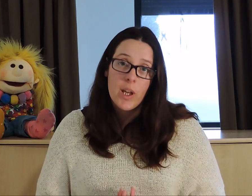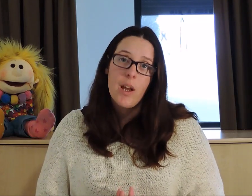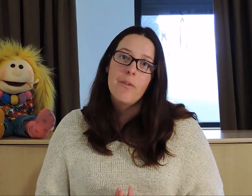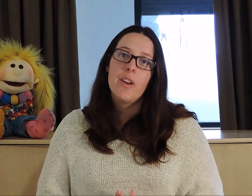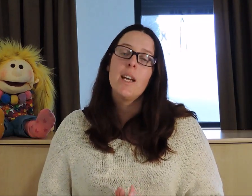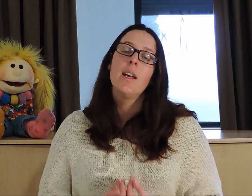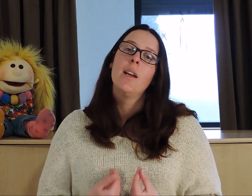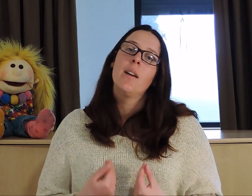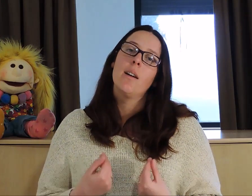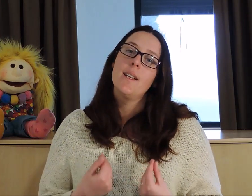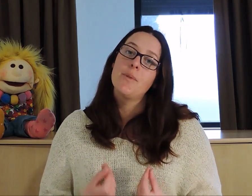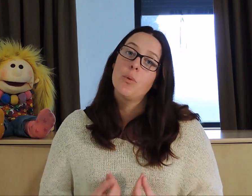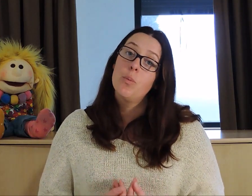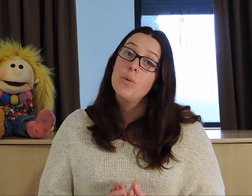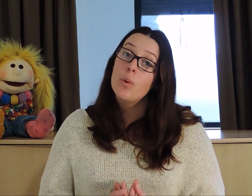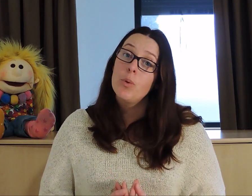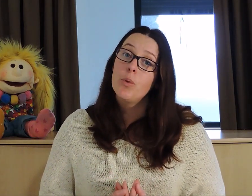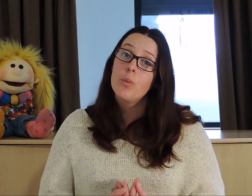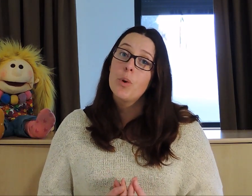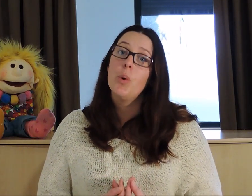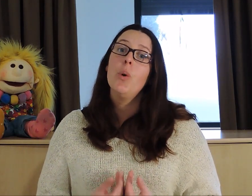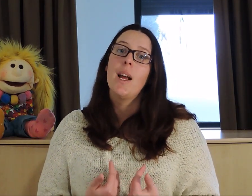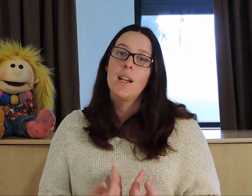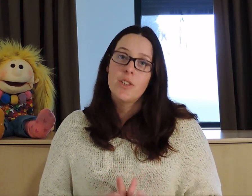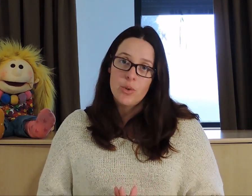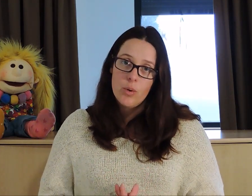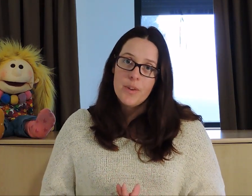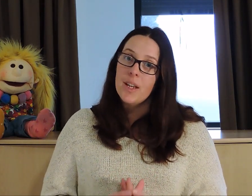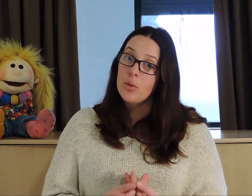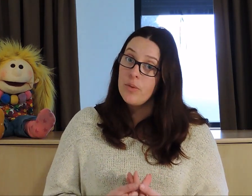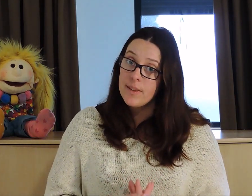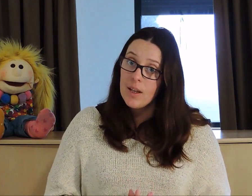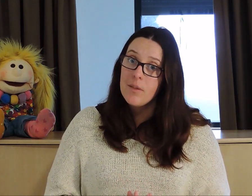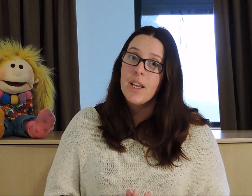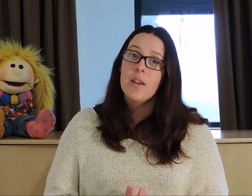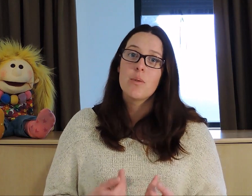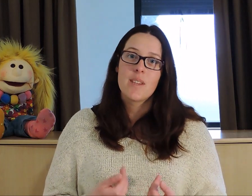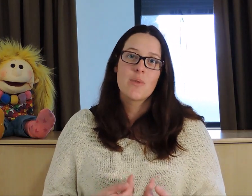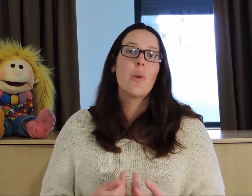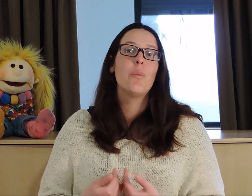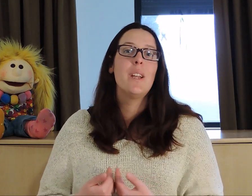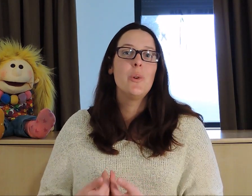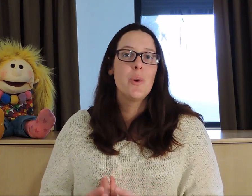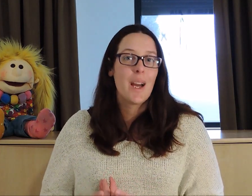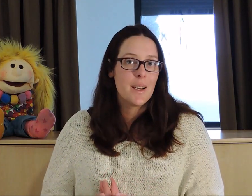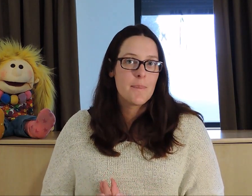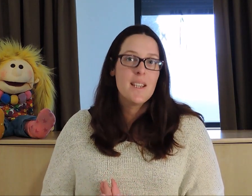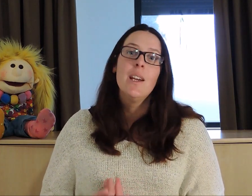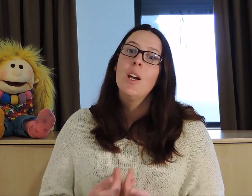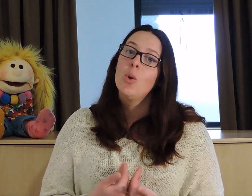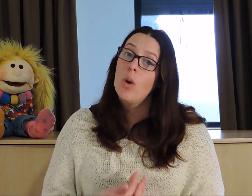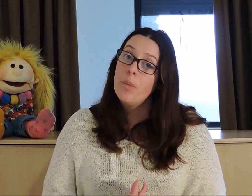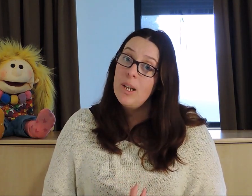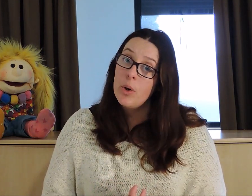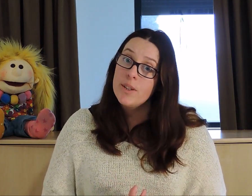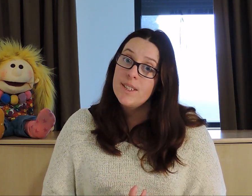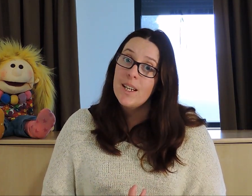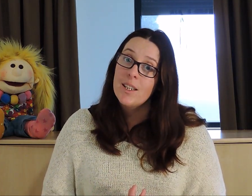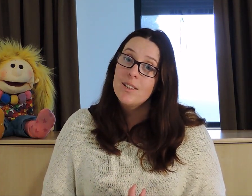progrès à faire, ils sont de plus en plus nombreux à l'âge adulte à trouver un travail, que ce soit en milieu adapté ou en milieu ordinaire.